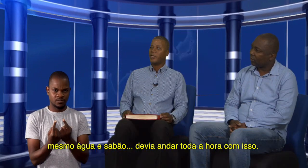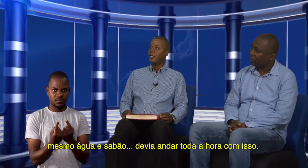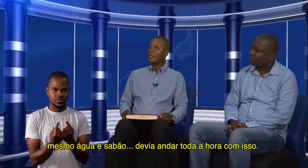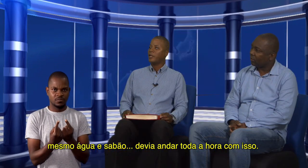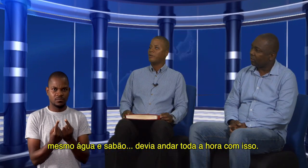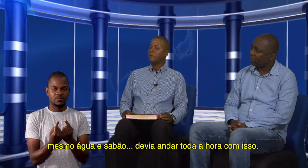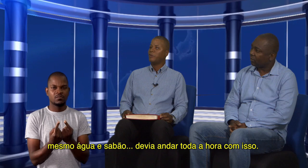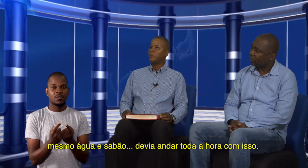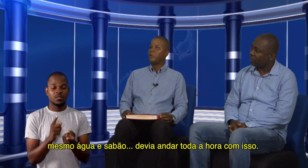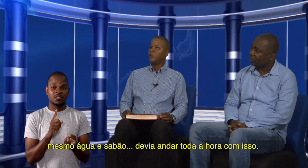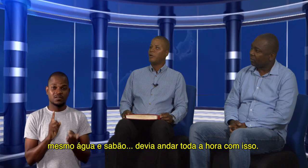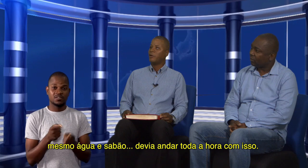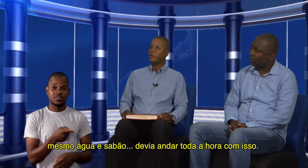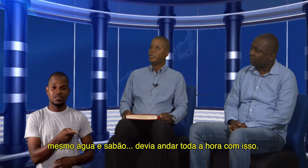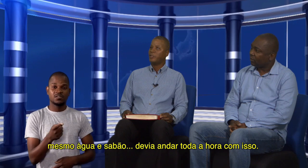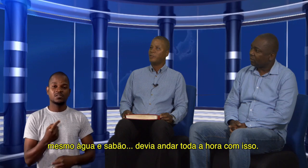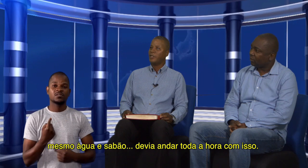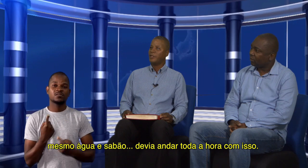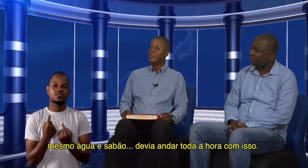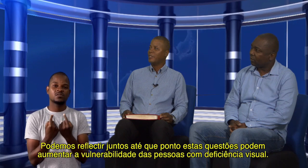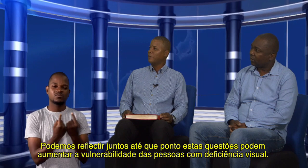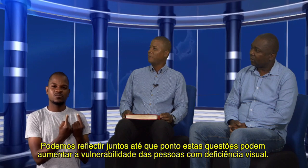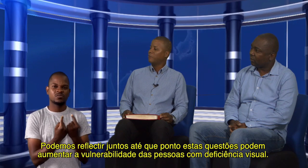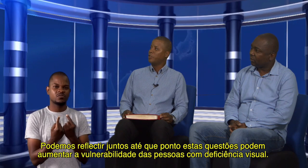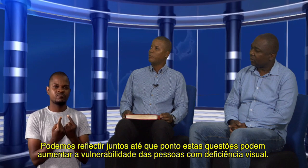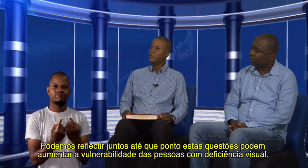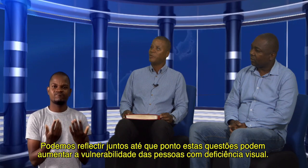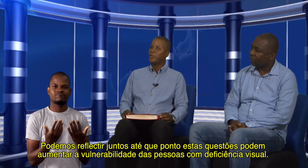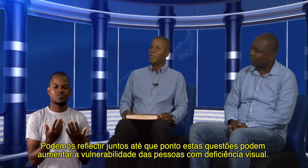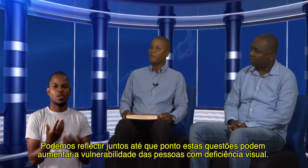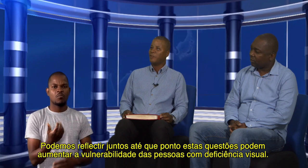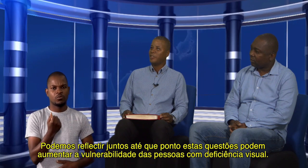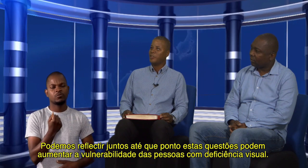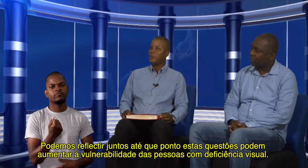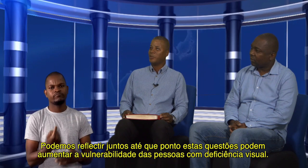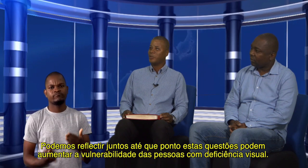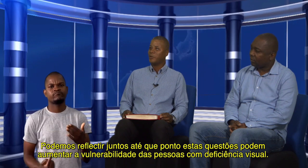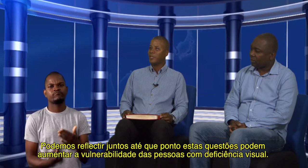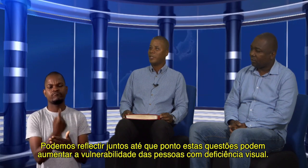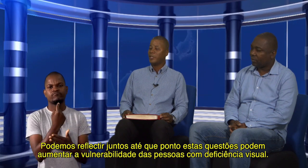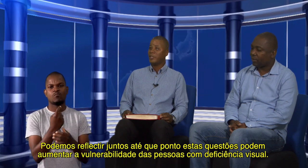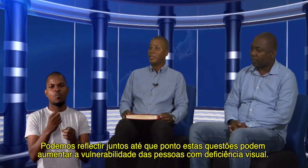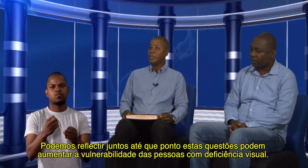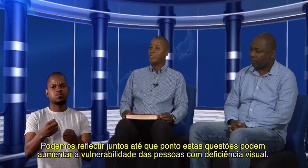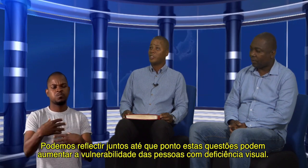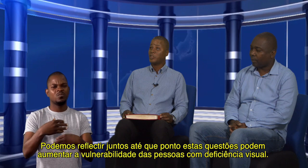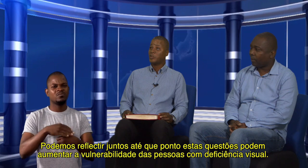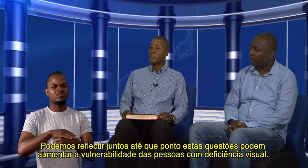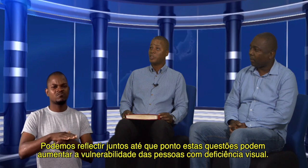que andar toda hora com isso. Não sei, podemos refletir juntos como é que essas questões